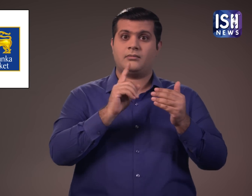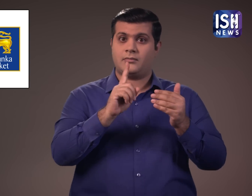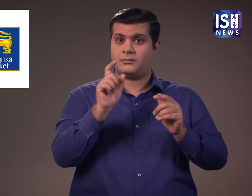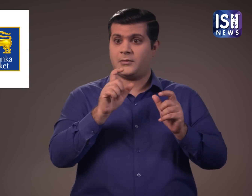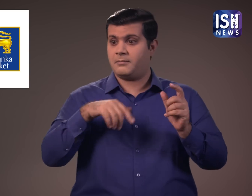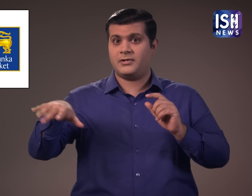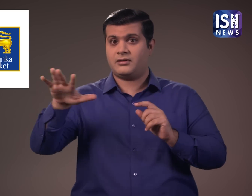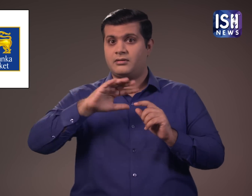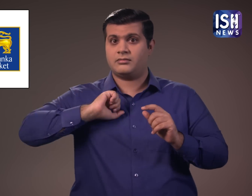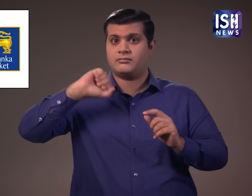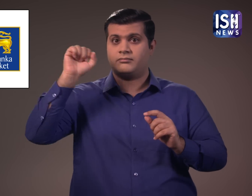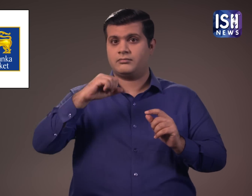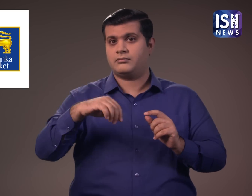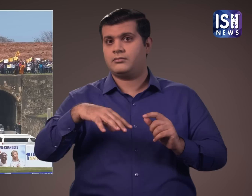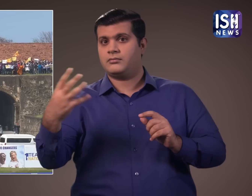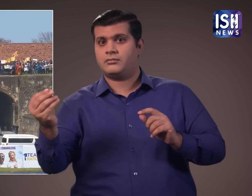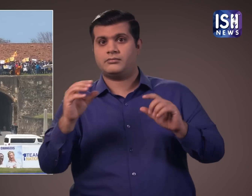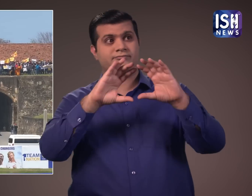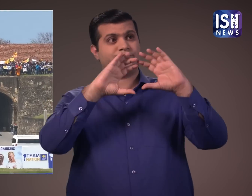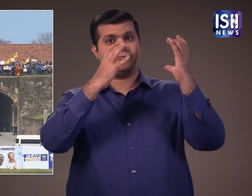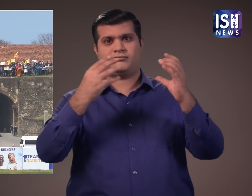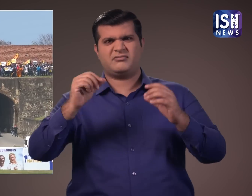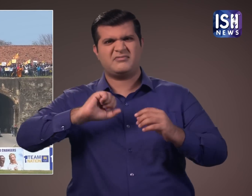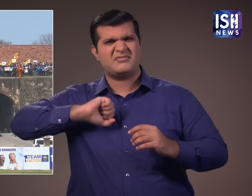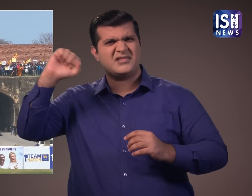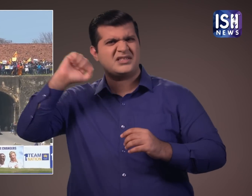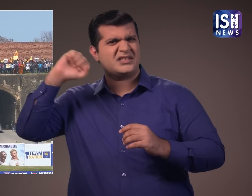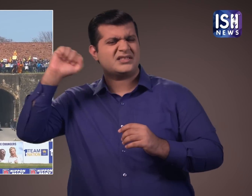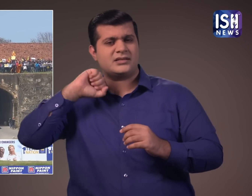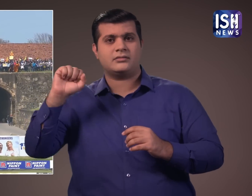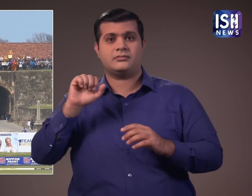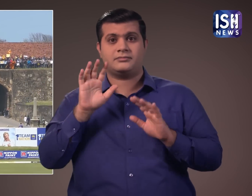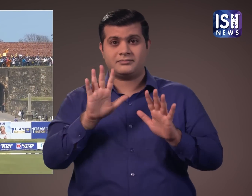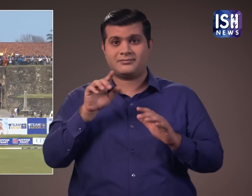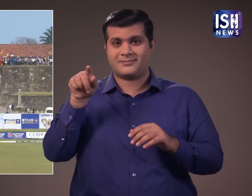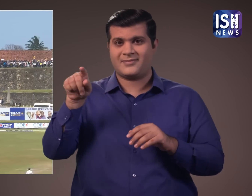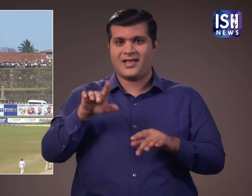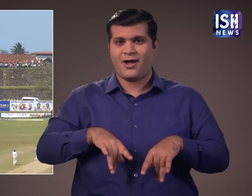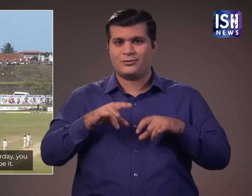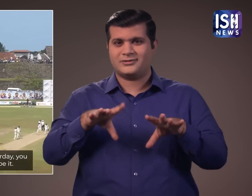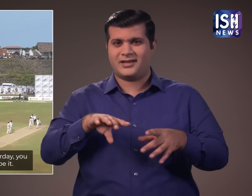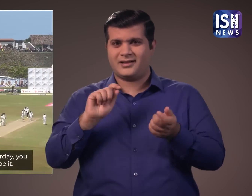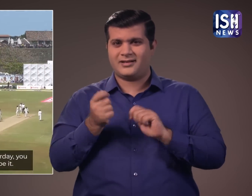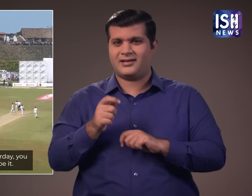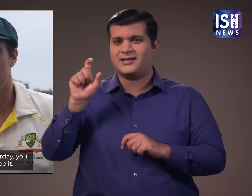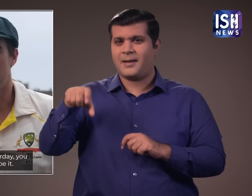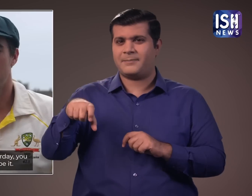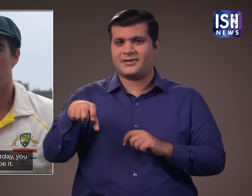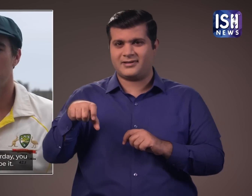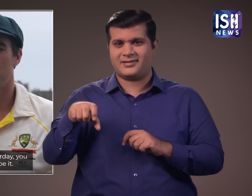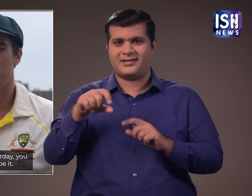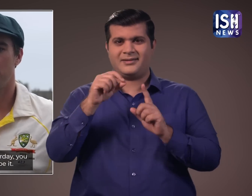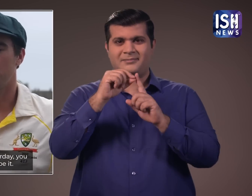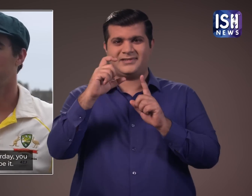दौरान मैदान के बार विरोध प्रदर्शन हुए। आस्ट्रेलियाई कप्तान पैट कमिंस ने कहा कि